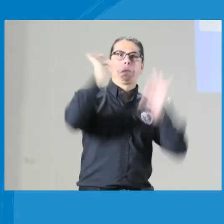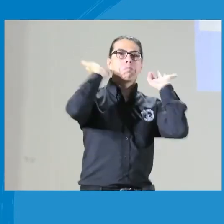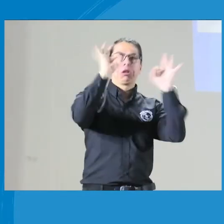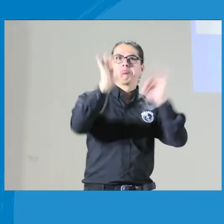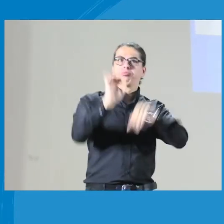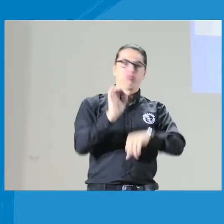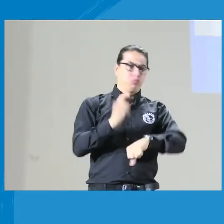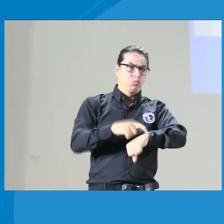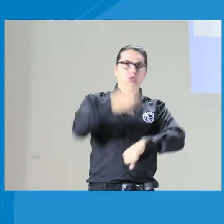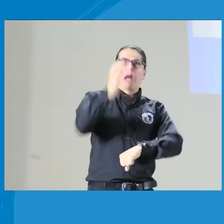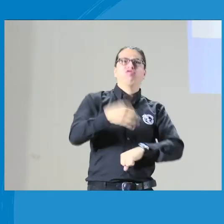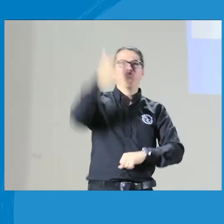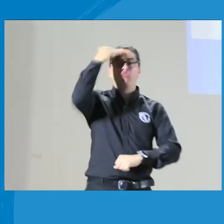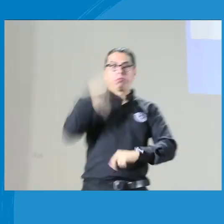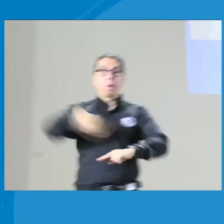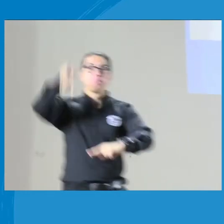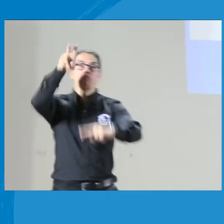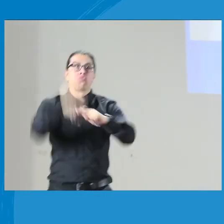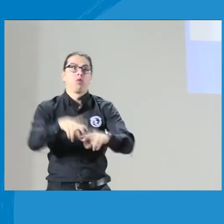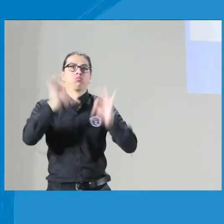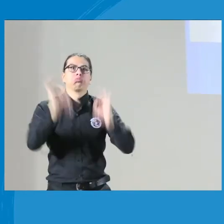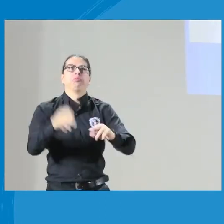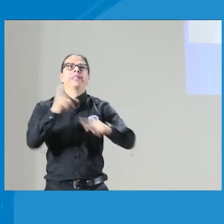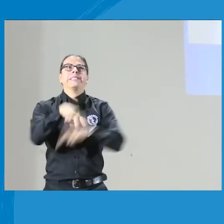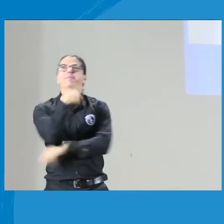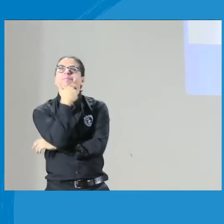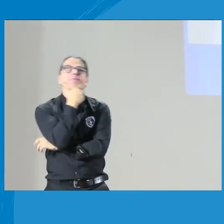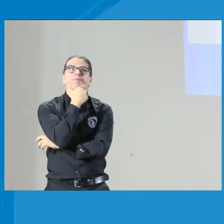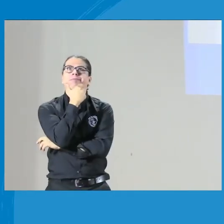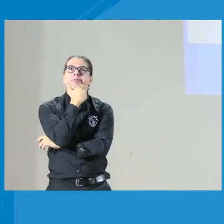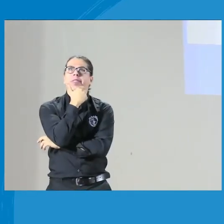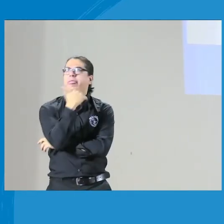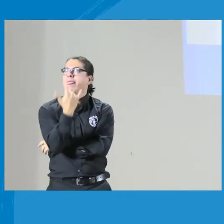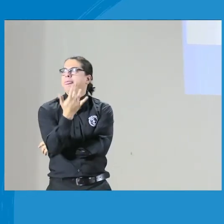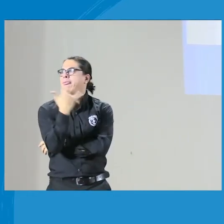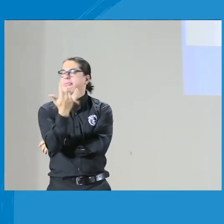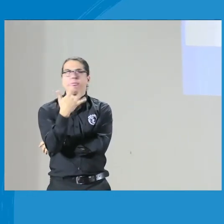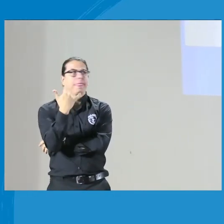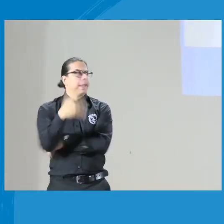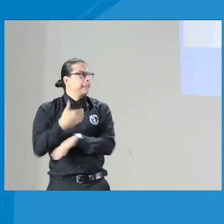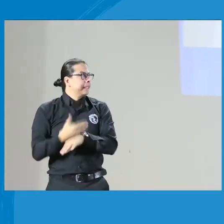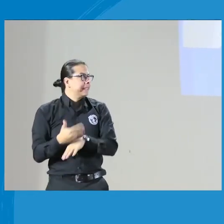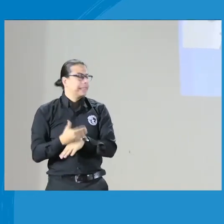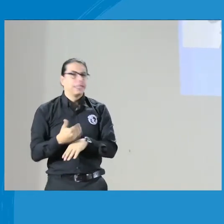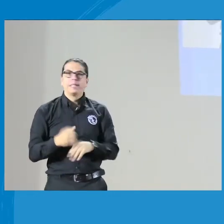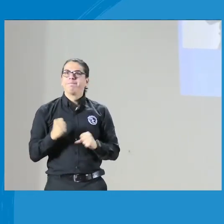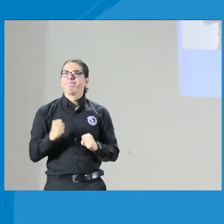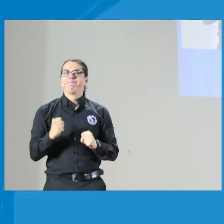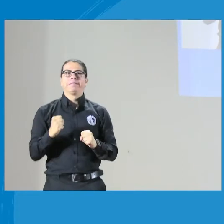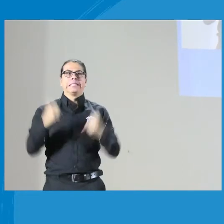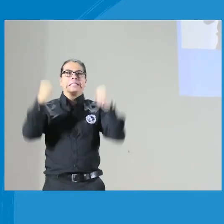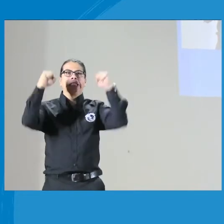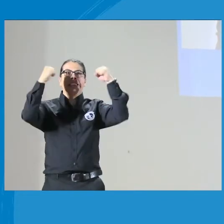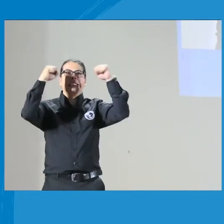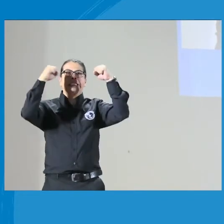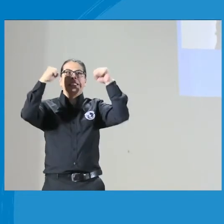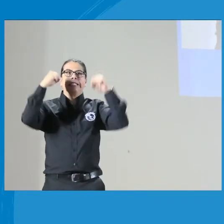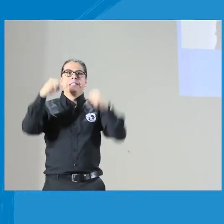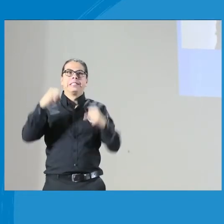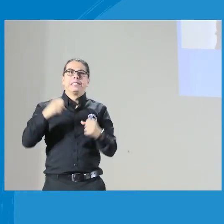Cuando a los otros se les invita a una actividad, nos estamos allí y de pronto decimos,